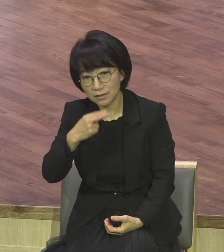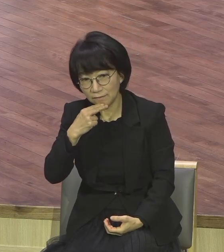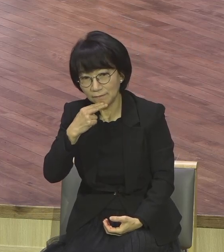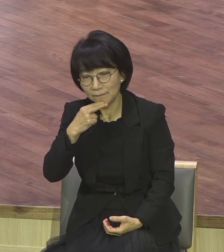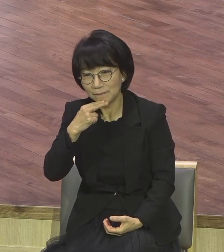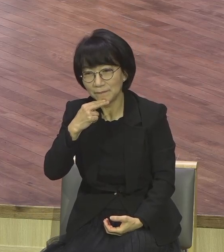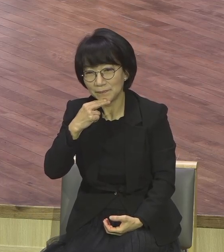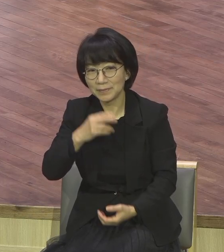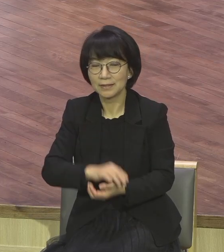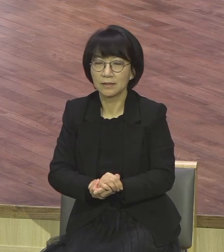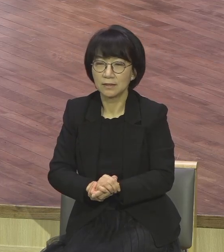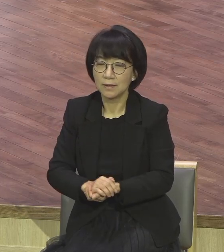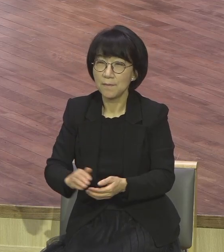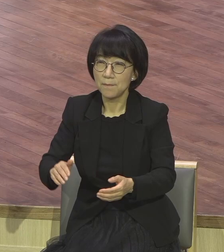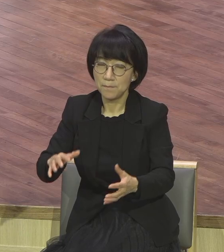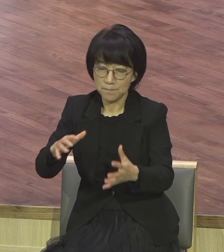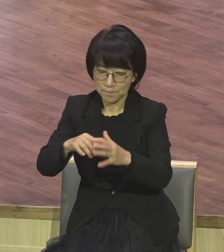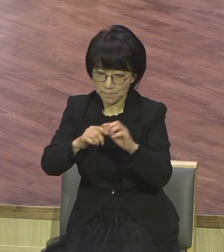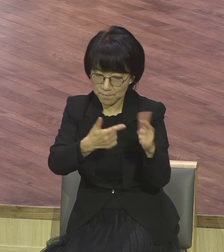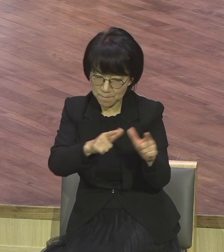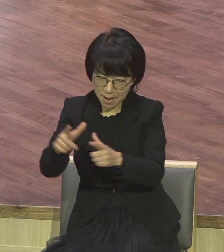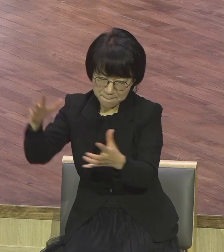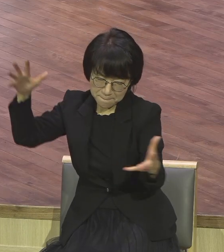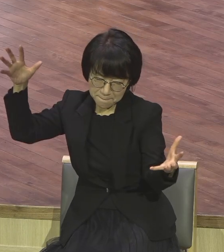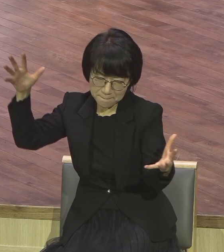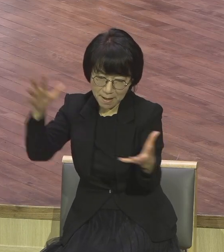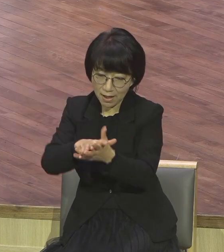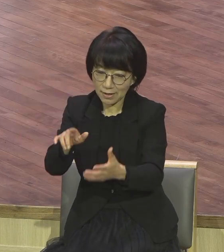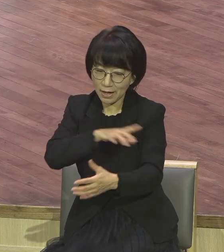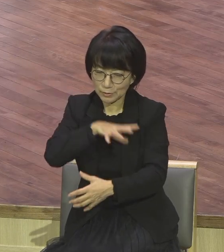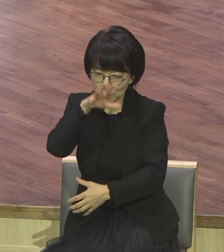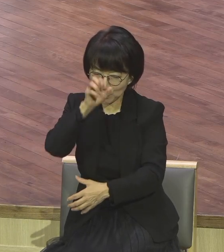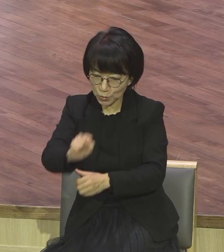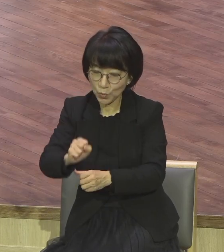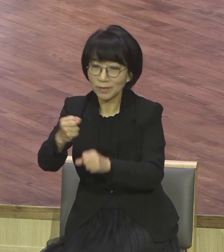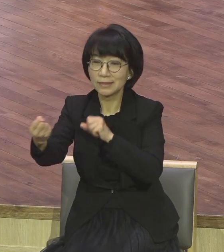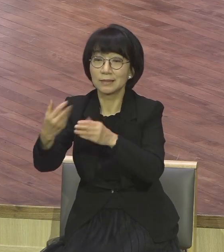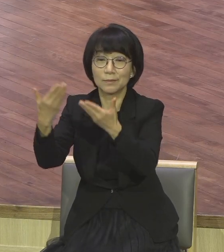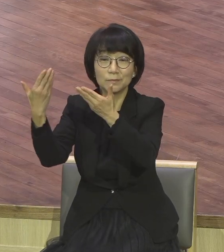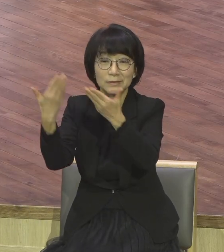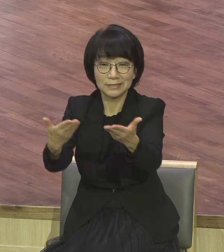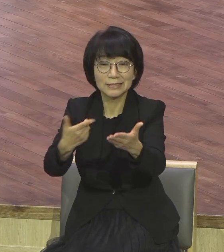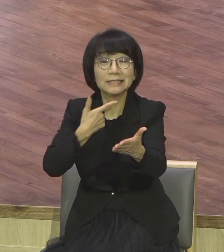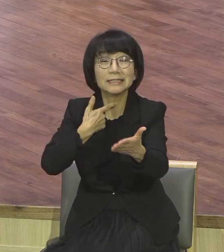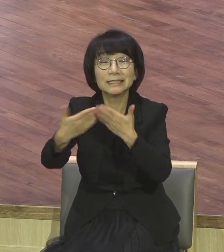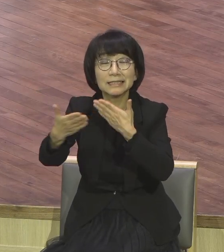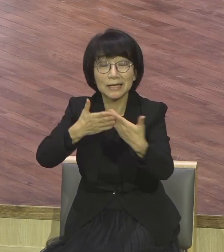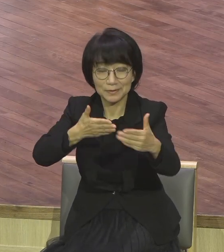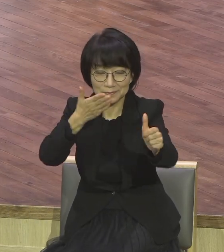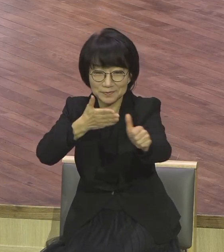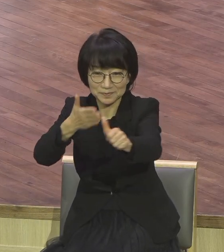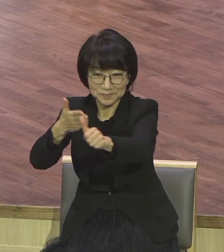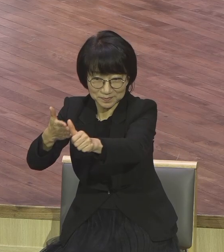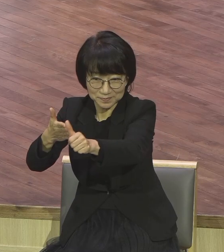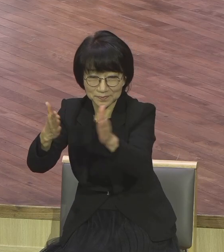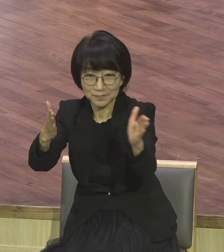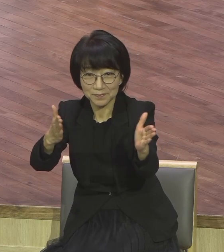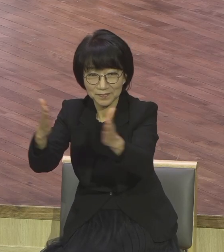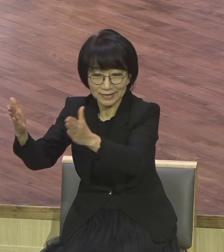이루는 전도자의 삶을 맛보시기를 바랍니다 사도행전을 연구하던 한신학자가 이런 말을